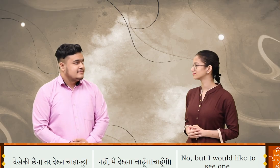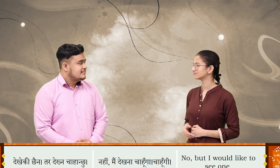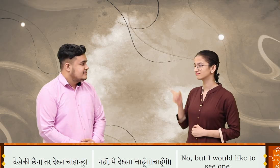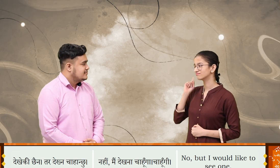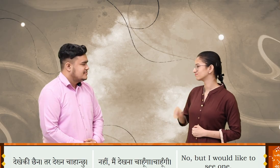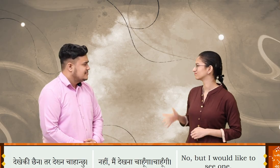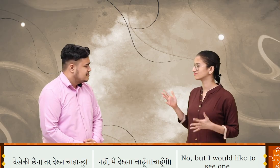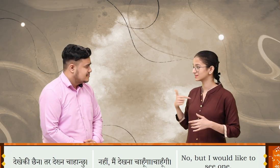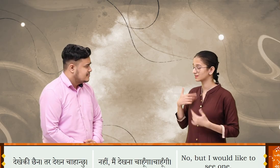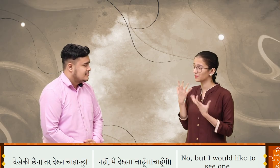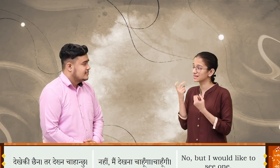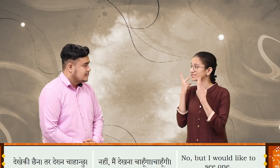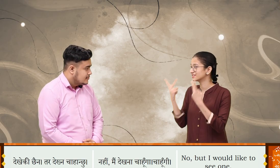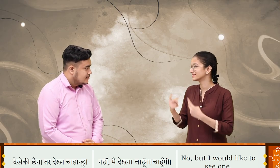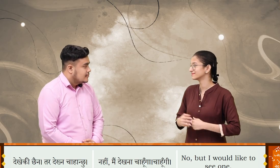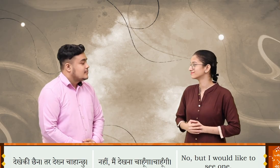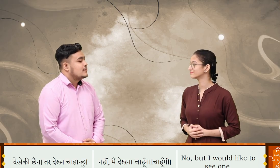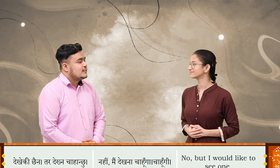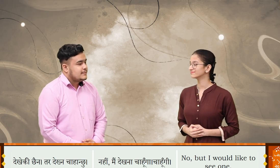देखे को छाई ना तरह देखना चाहां छू